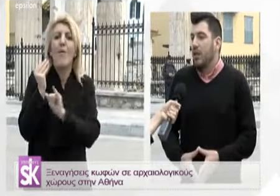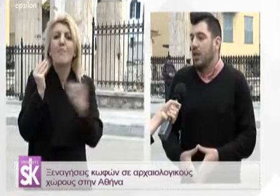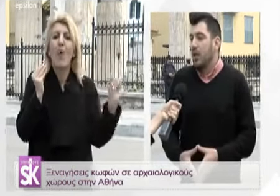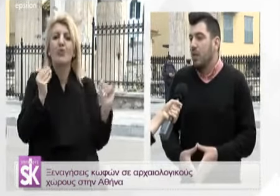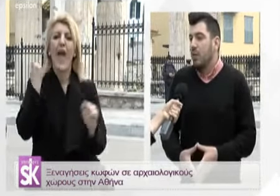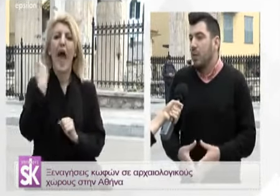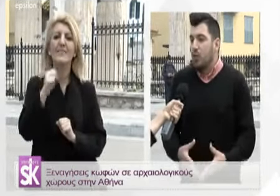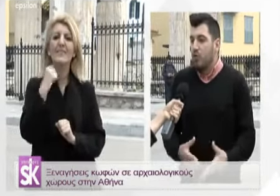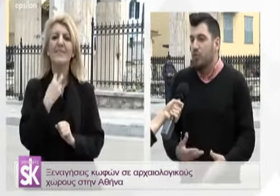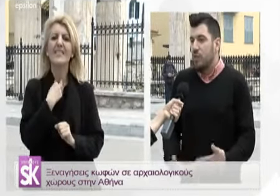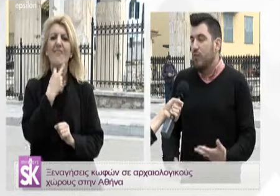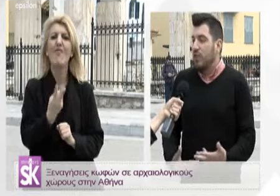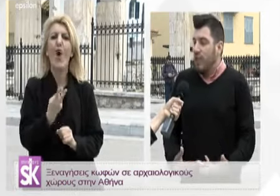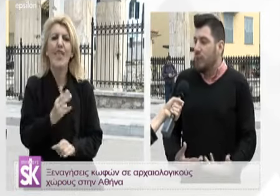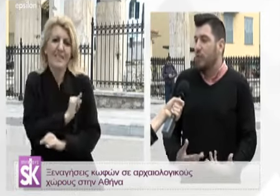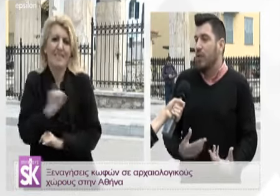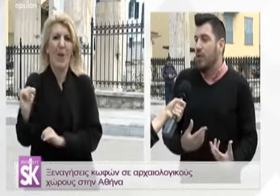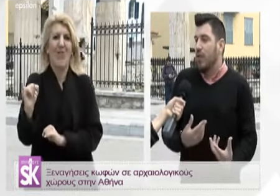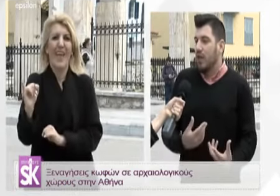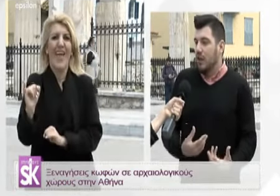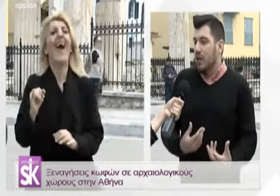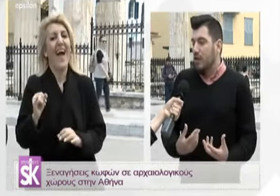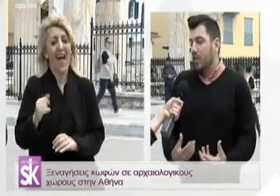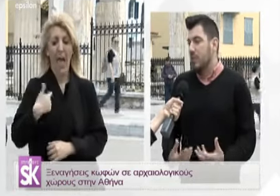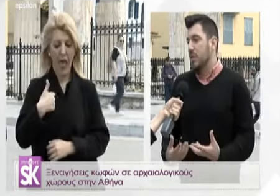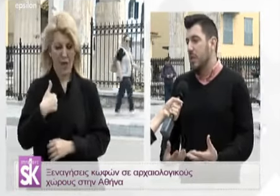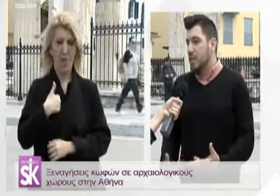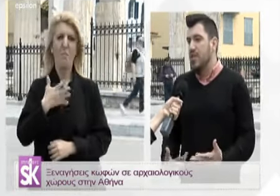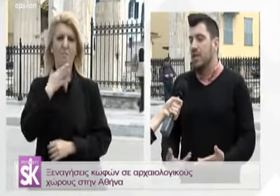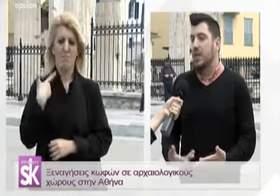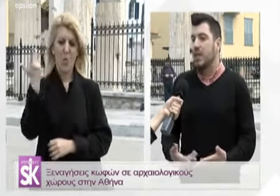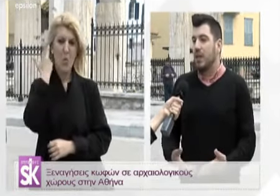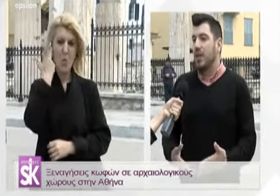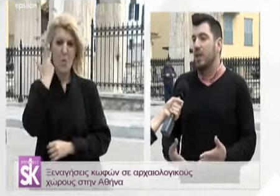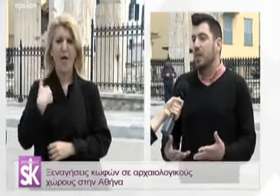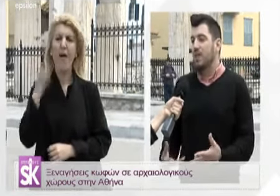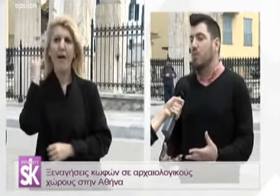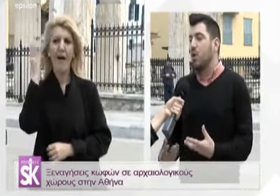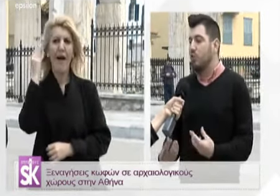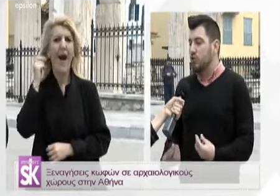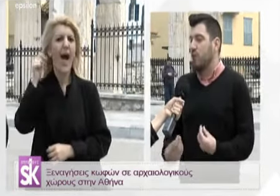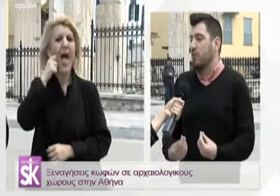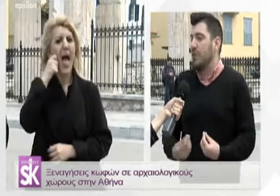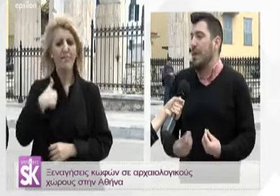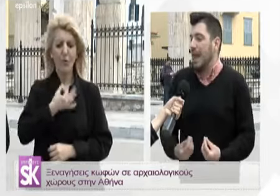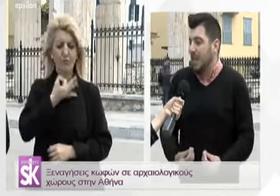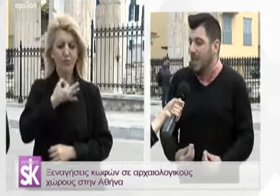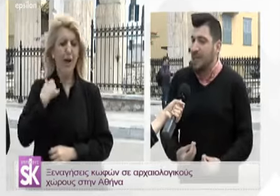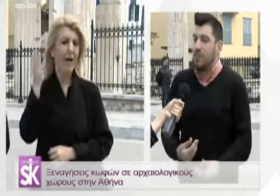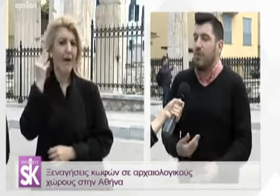Και ο λόγος που τους βλέπουμε ότι δεν έχουν την ίδια χρειά φωνής με τη δικιά μας είναι γιατί εμείς έχουμε ακούσει τον εαυτό μας να μιλάει, έτσι λοιπόν